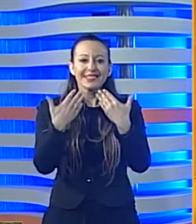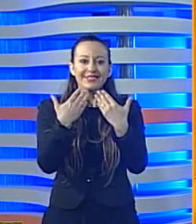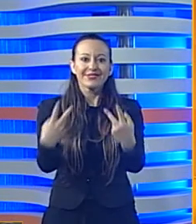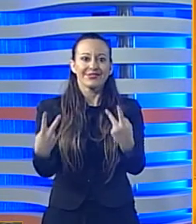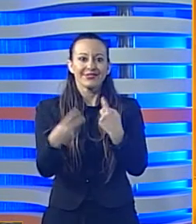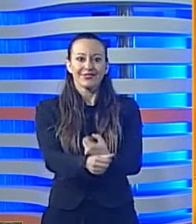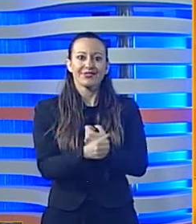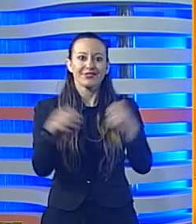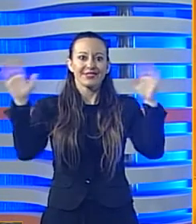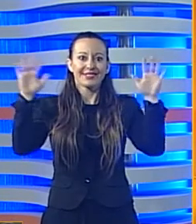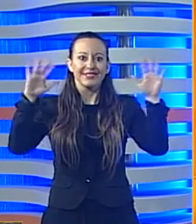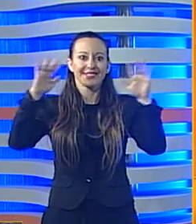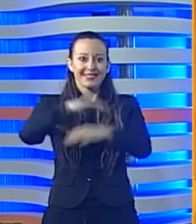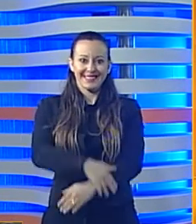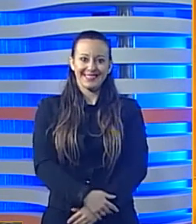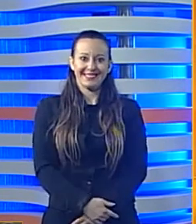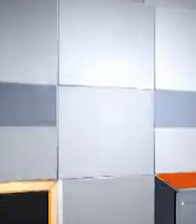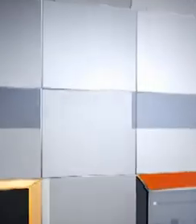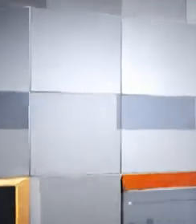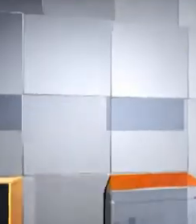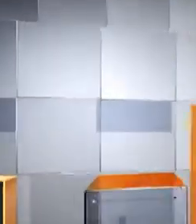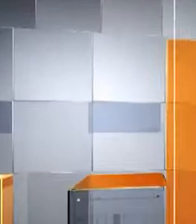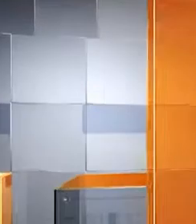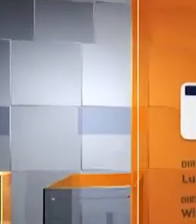per essere stati con noi e arrivederci.